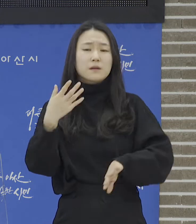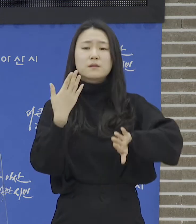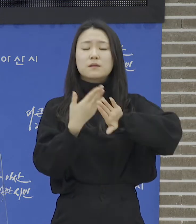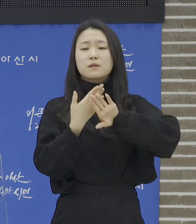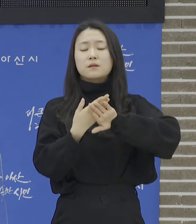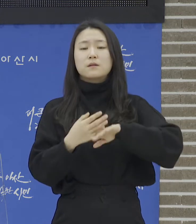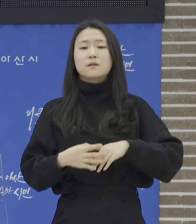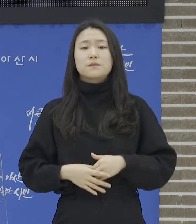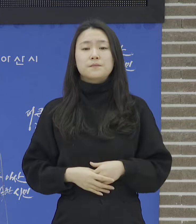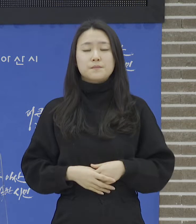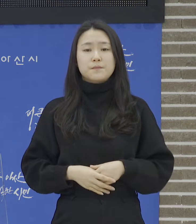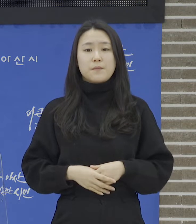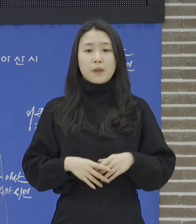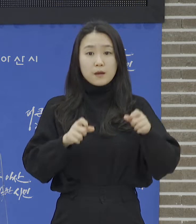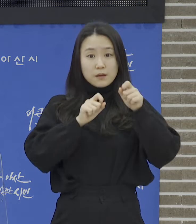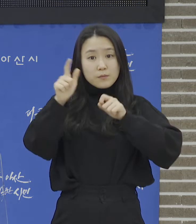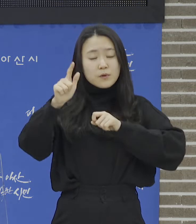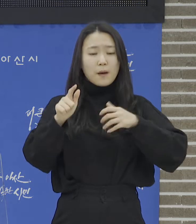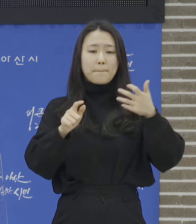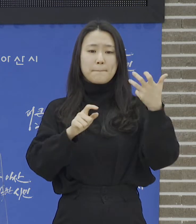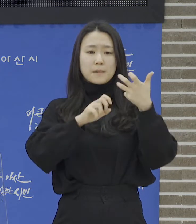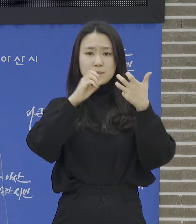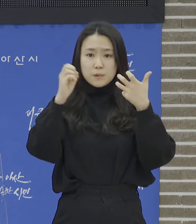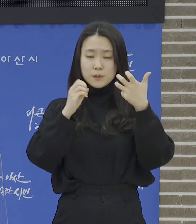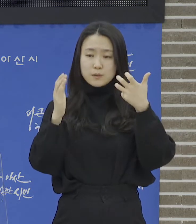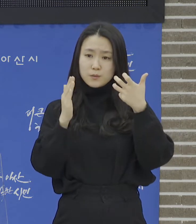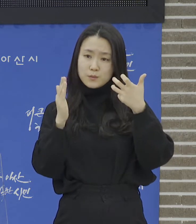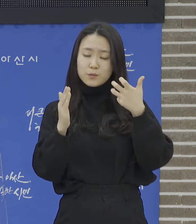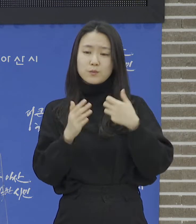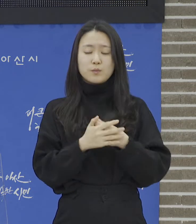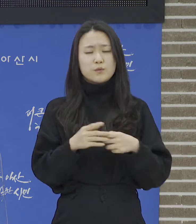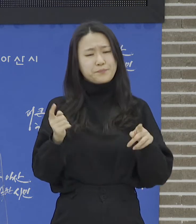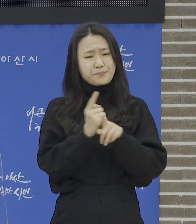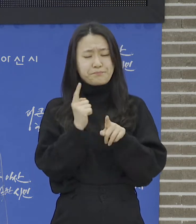환자들의 80%는 특별한 치료 없이 회복되나